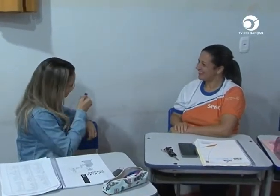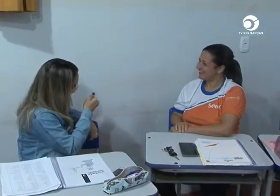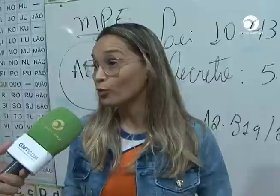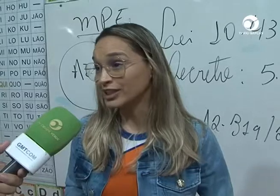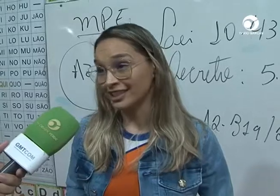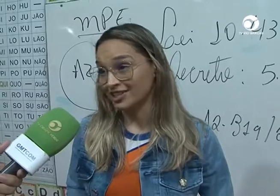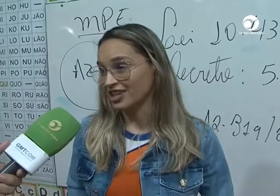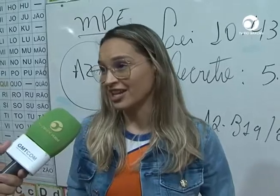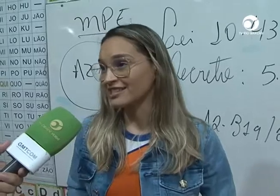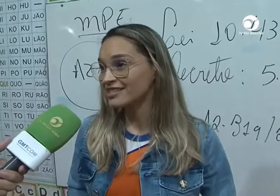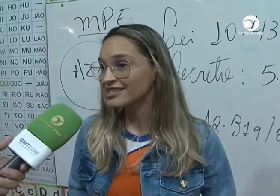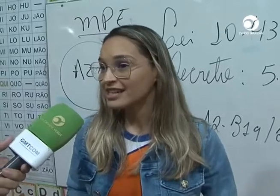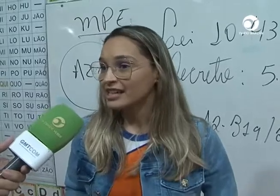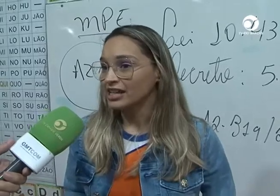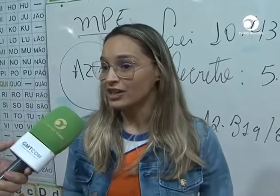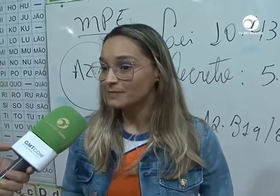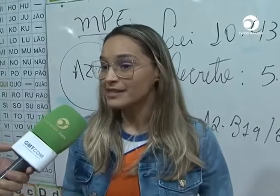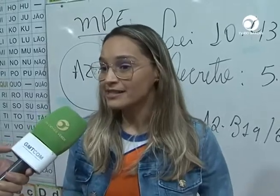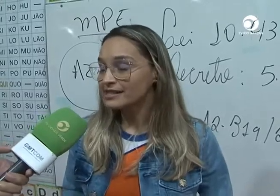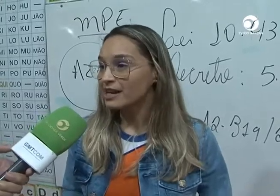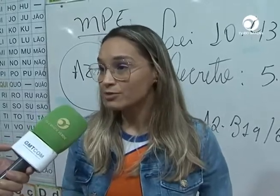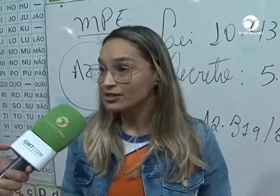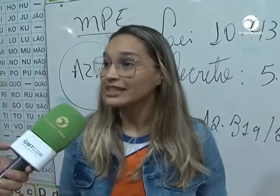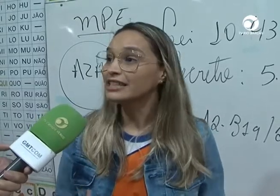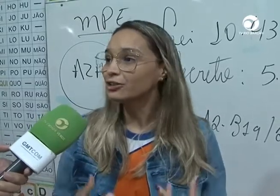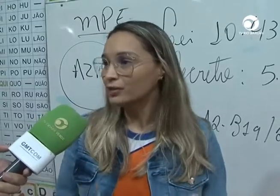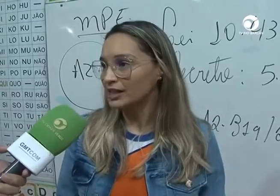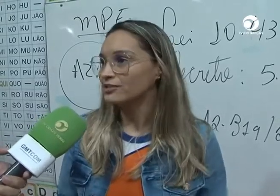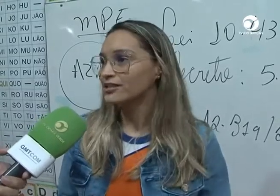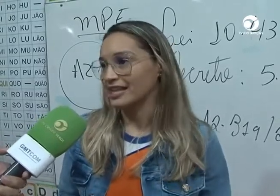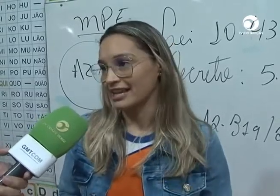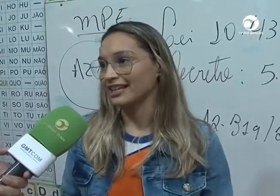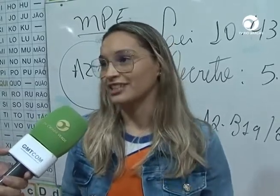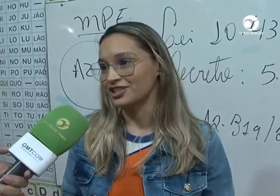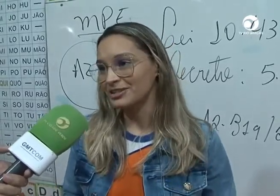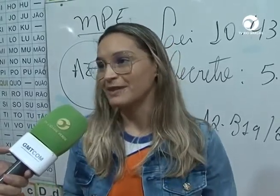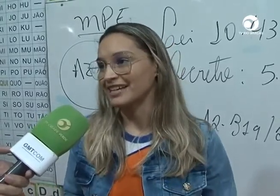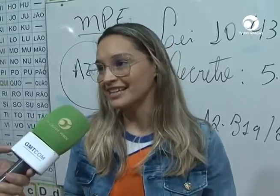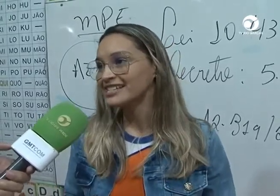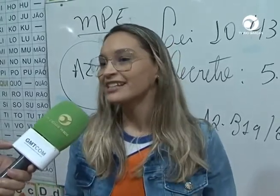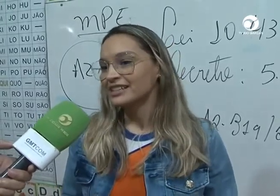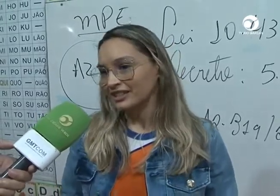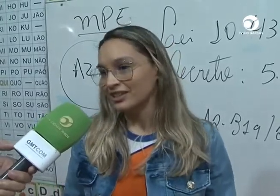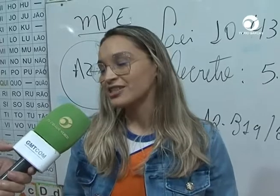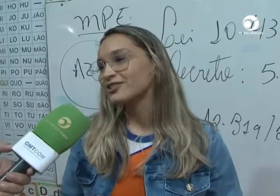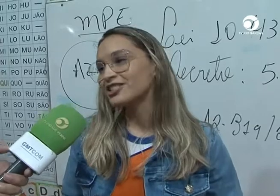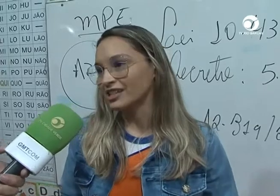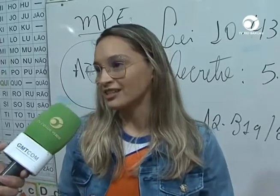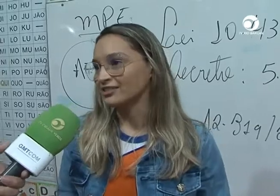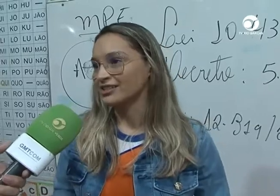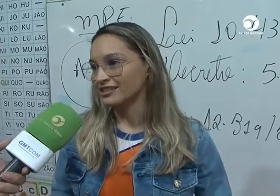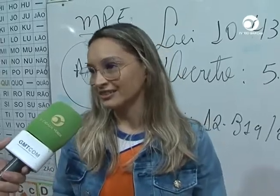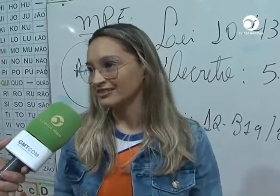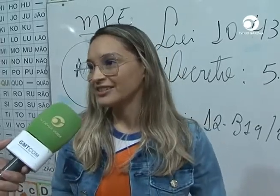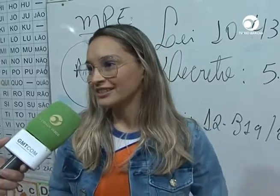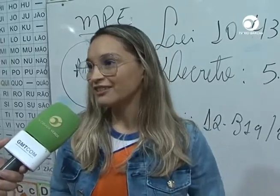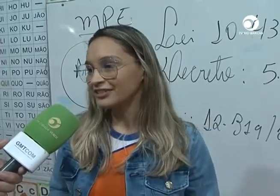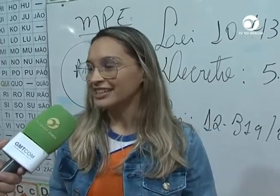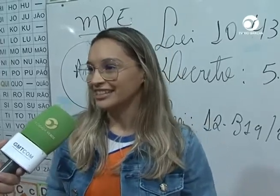eles são muito inteligentes e nós precisamos incluí-los, ele cada dia mais, na nossa rotina, na vida.